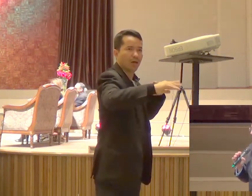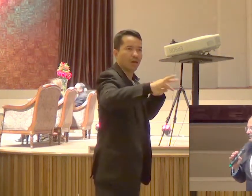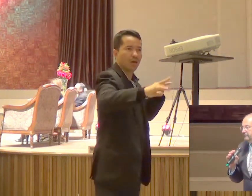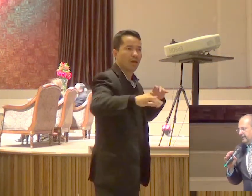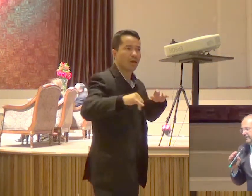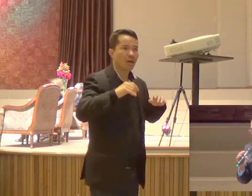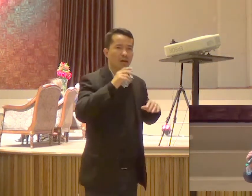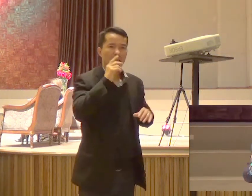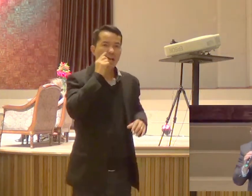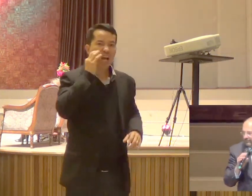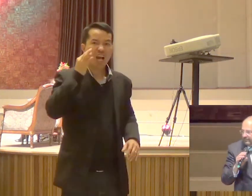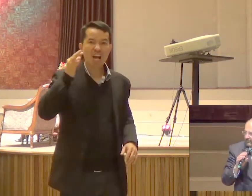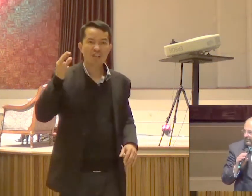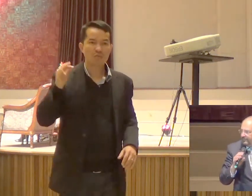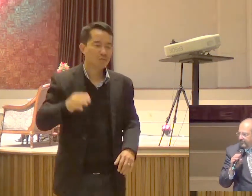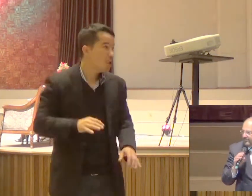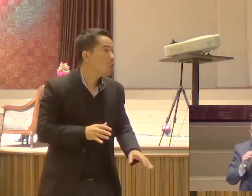ovelhinhas Mh, mh,